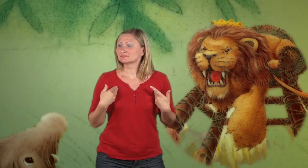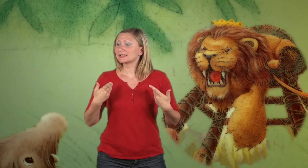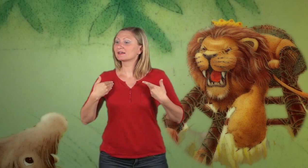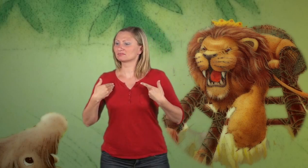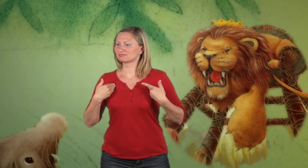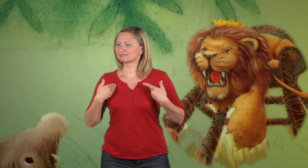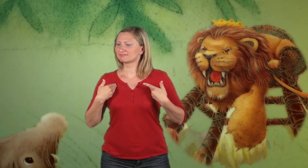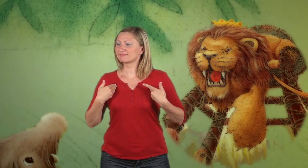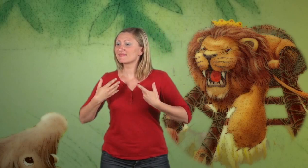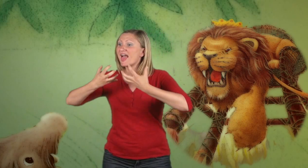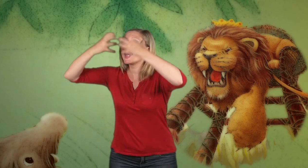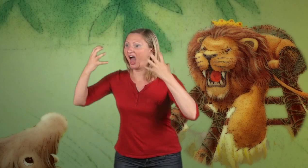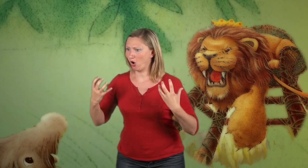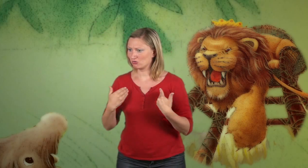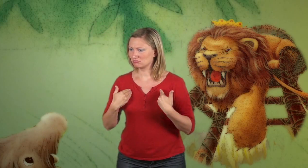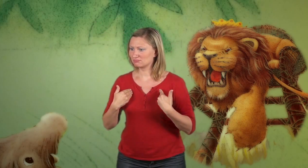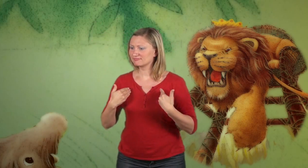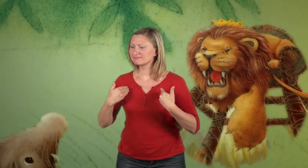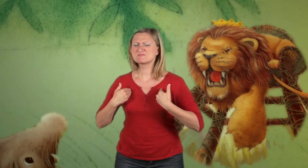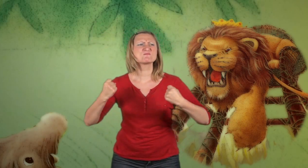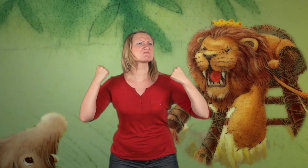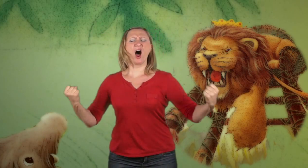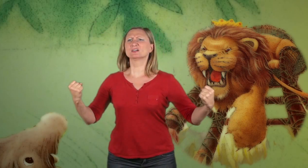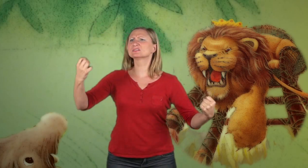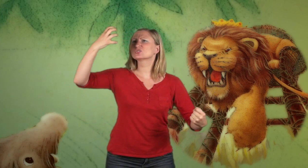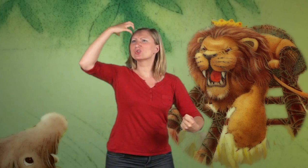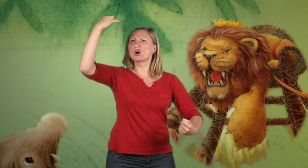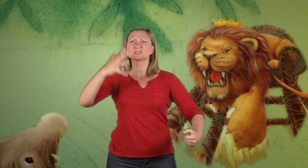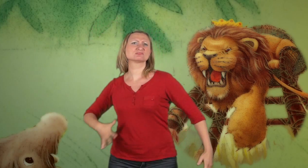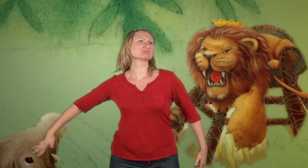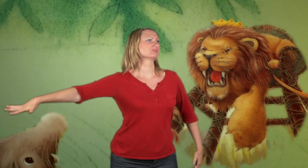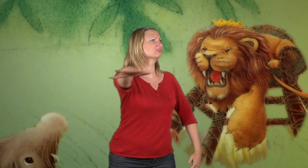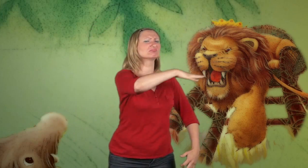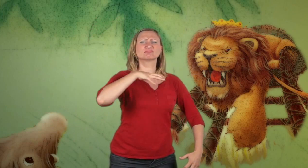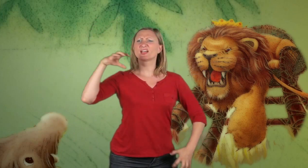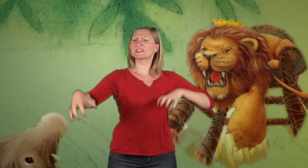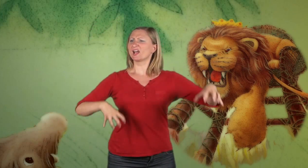sprichst? Ich bin Leo, der mächtige König aller Tiere.